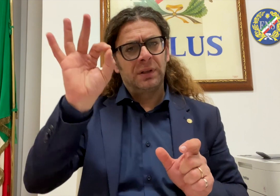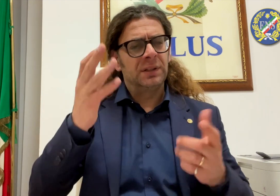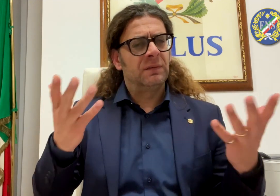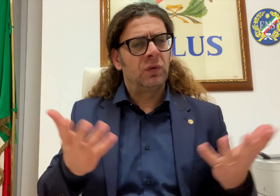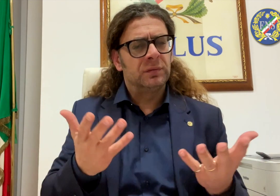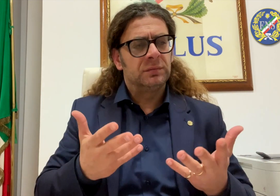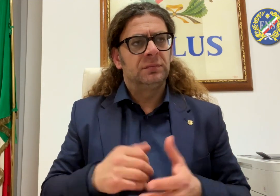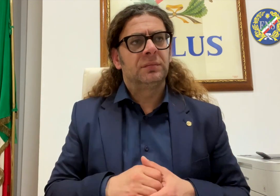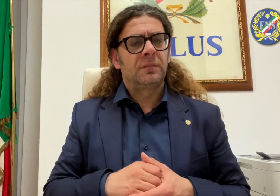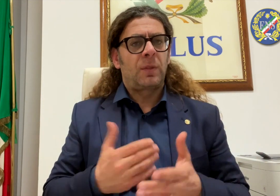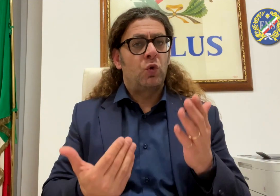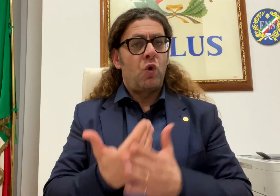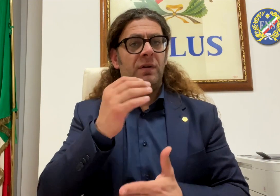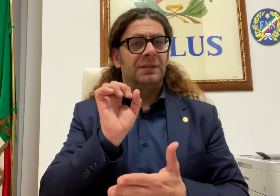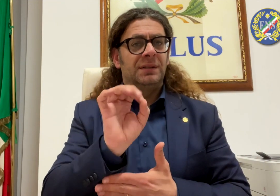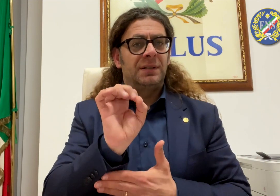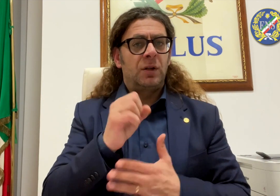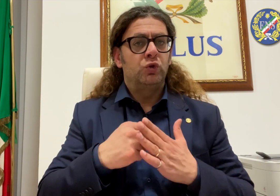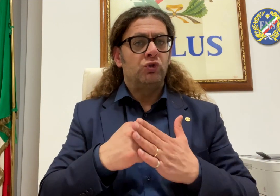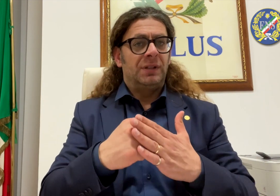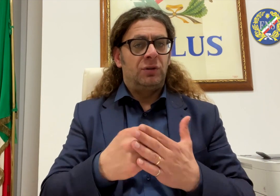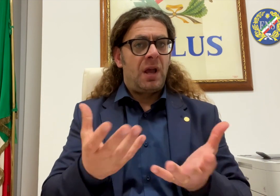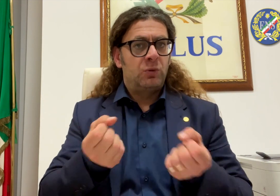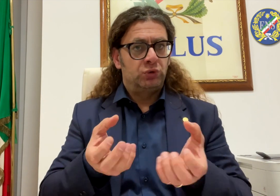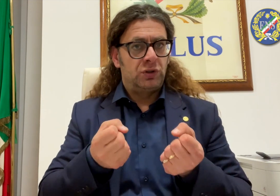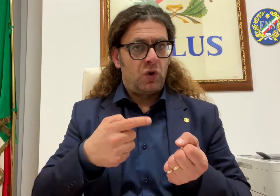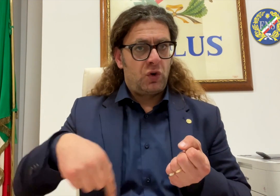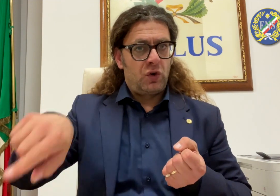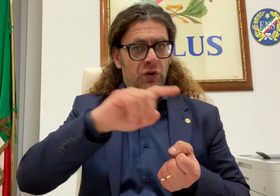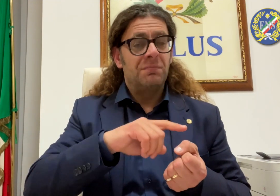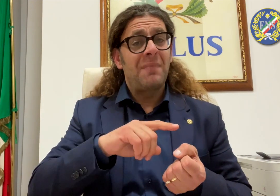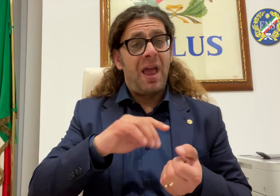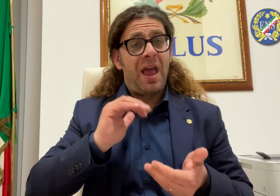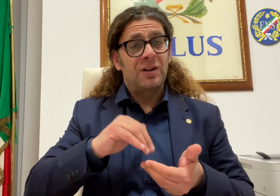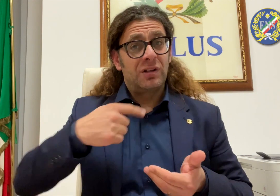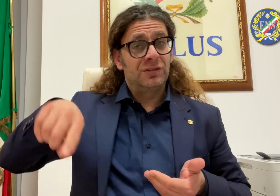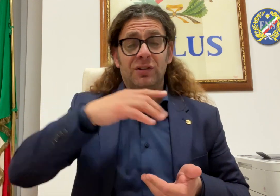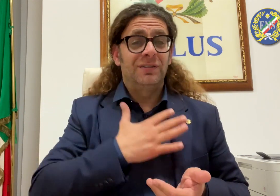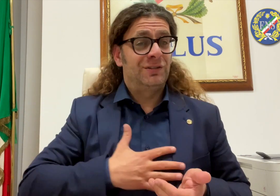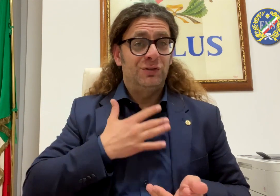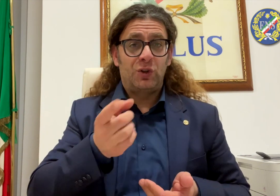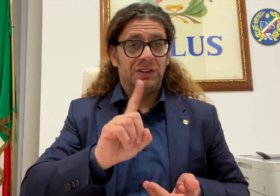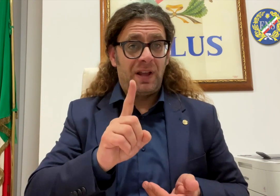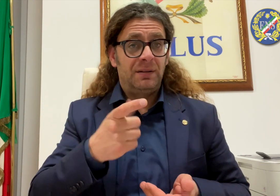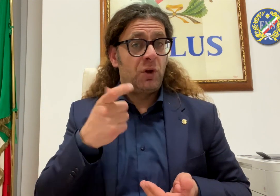ed è importante che l'ENS faccia parte di questo processo. Quale gruppo di lavoro scegliere dunque?